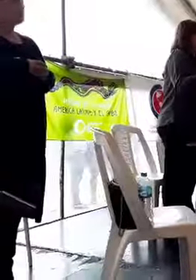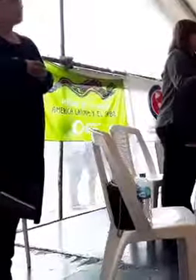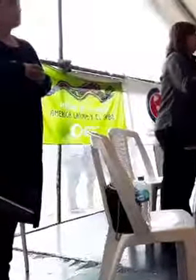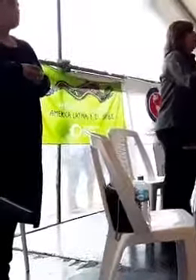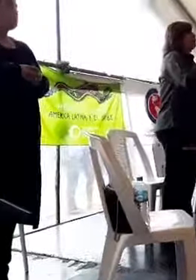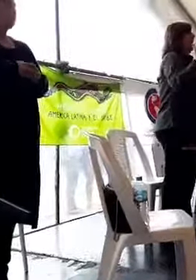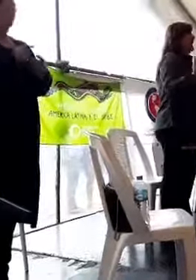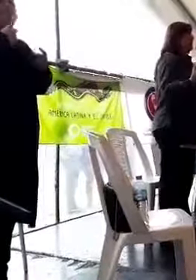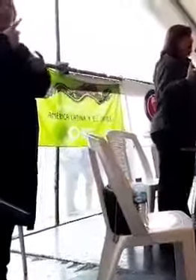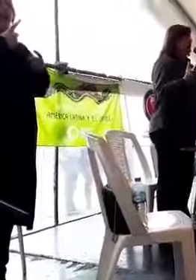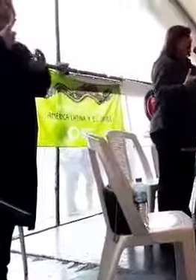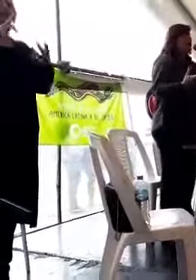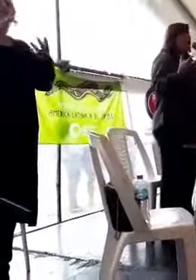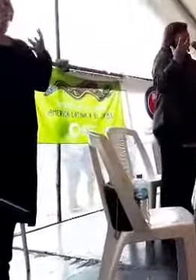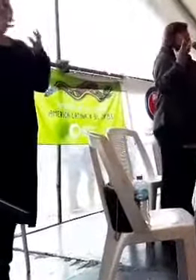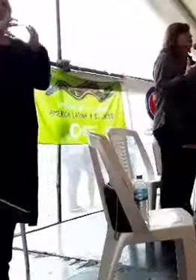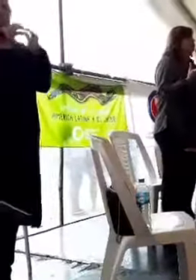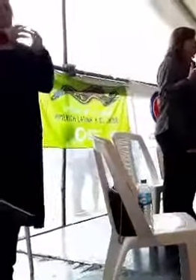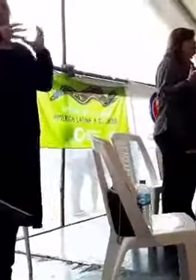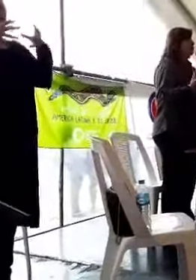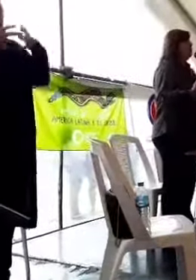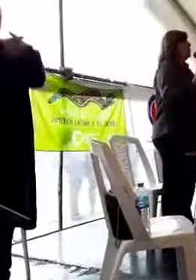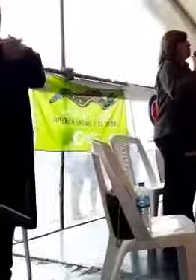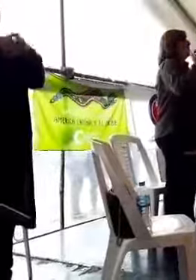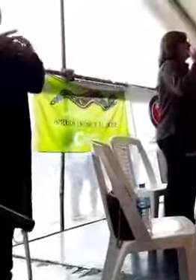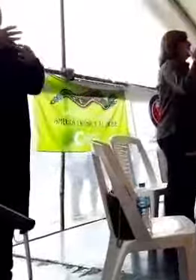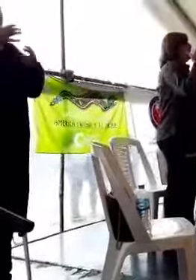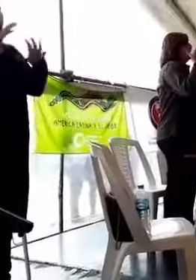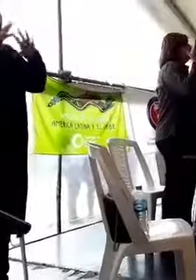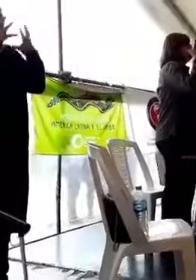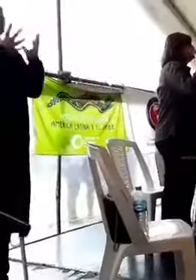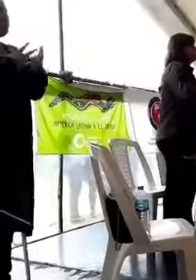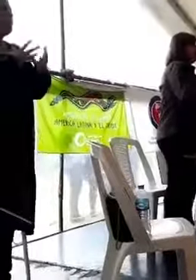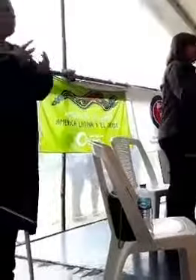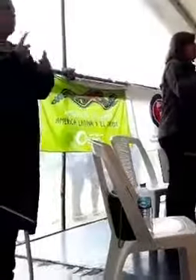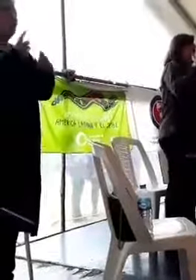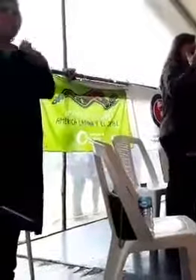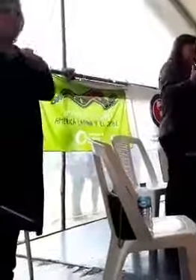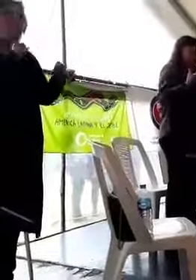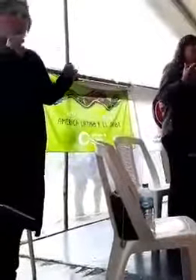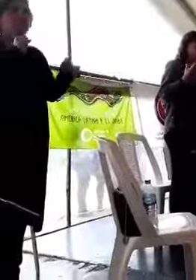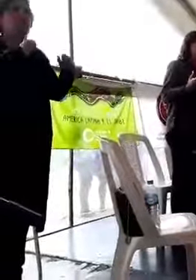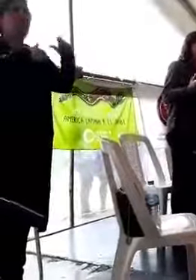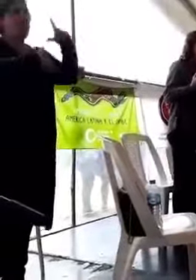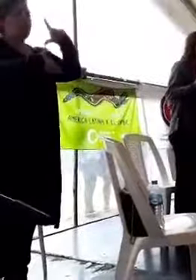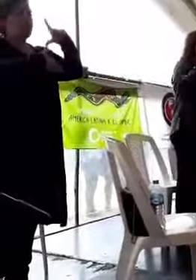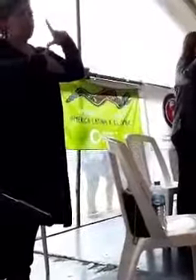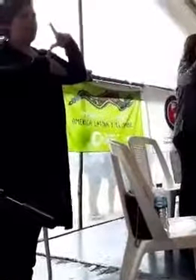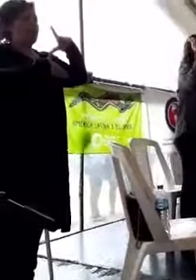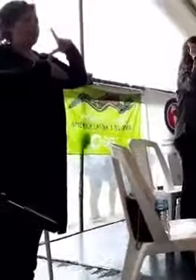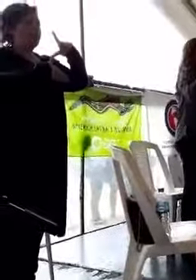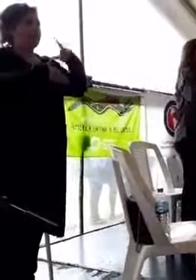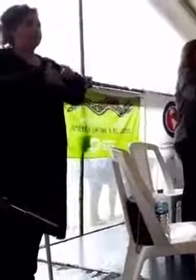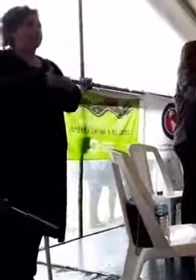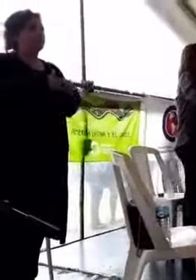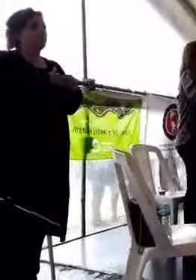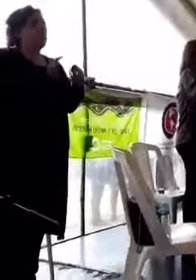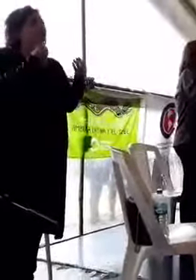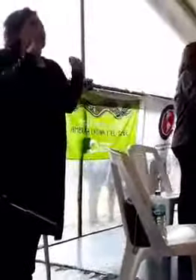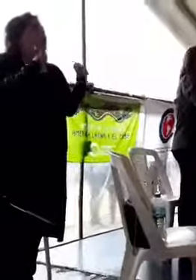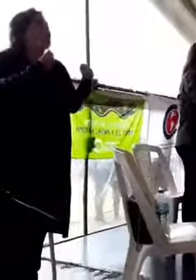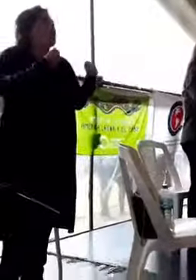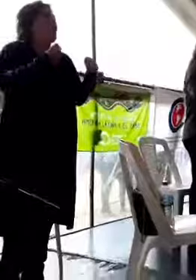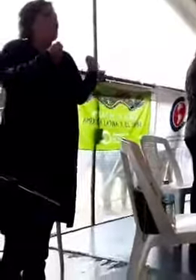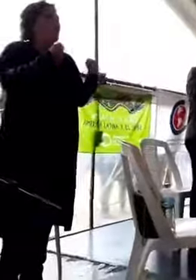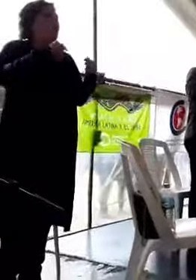configuraram no mundo e colocaram a América Latina como um